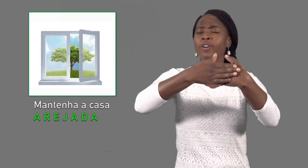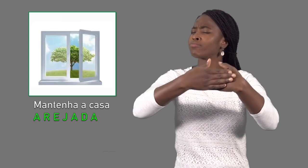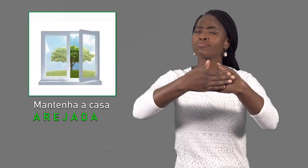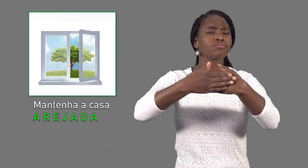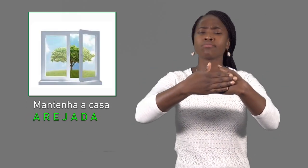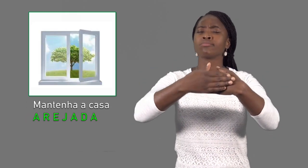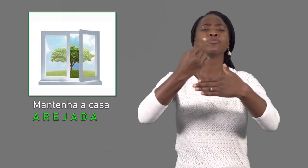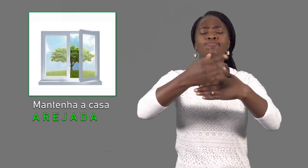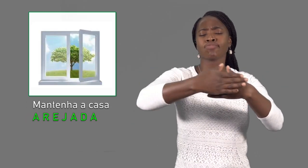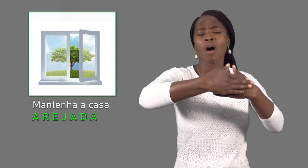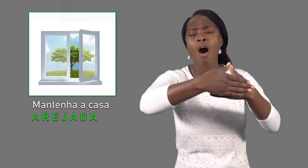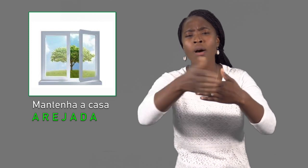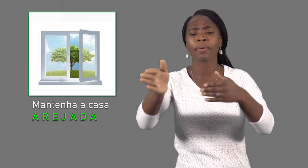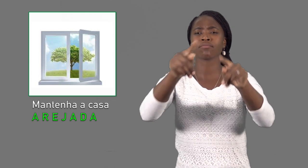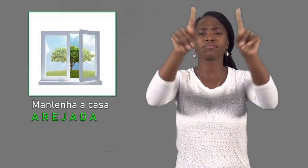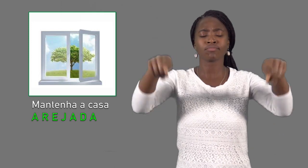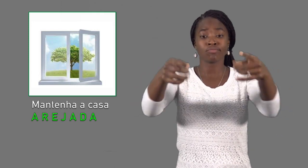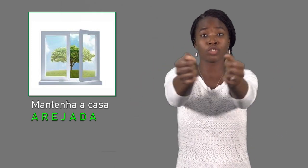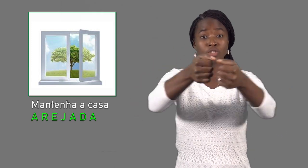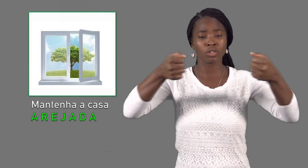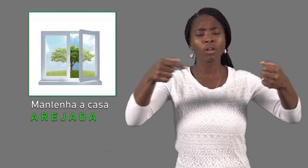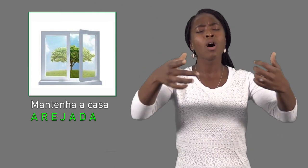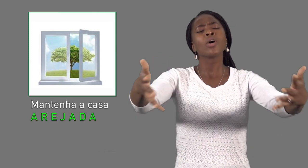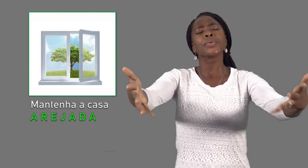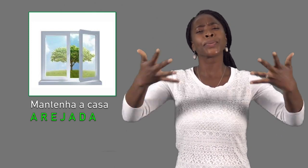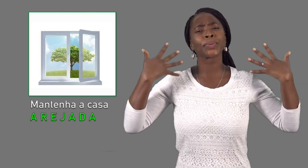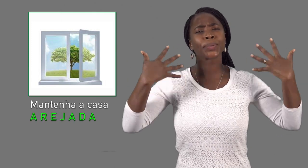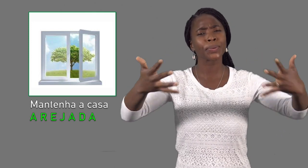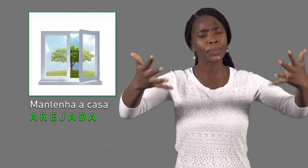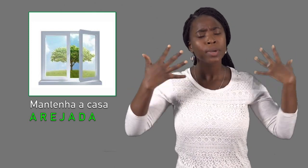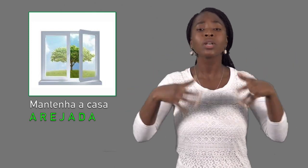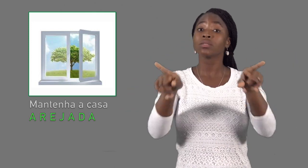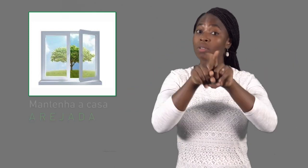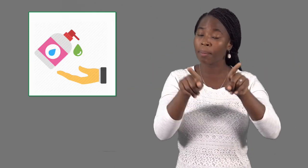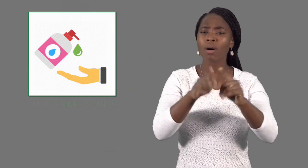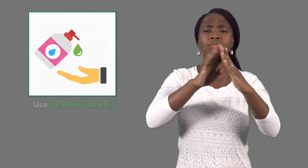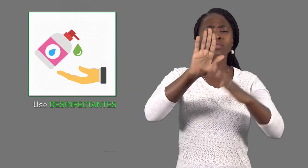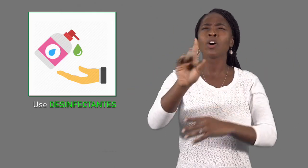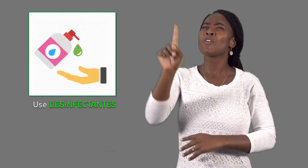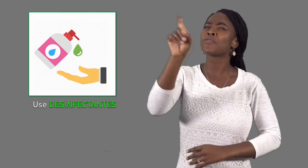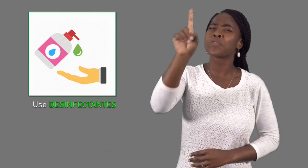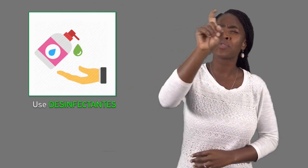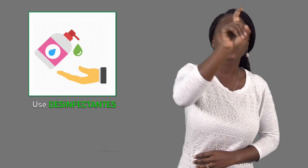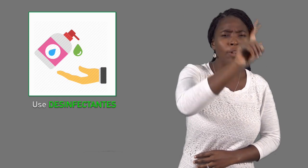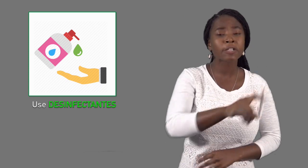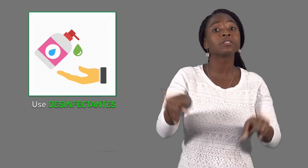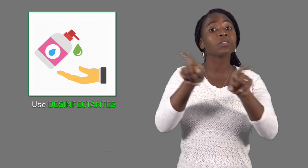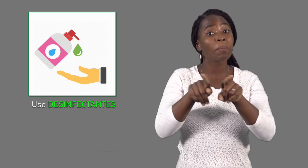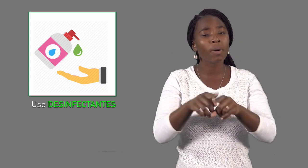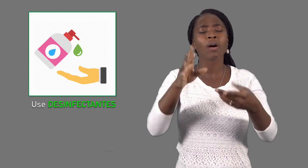janelas fechadas. Abra para que circule o ar. Também desefete os